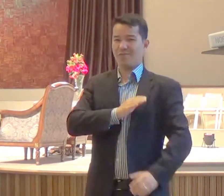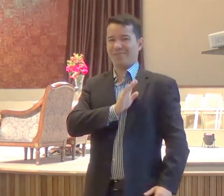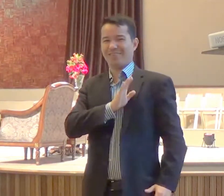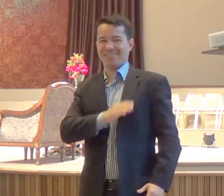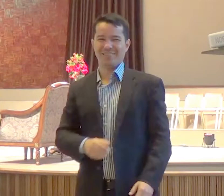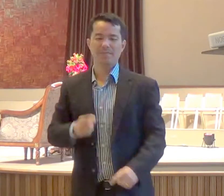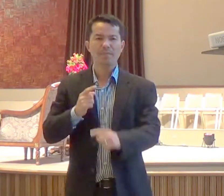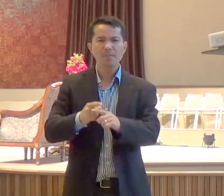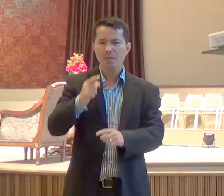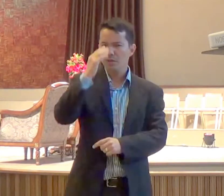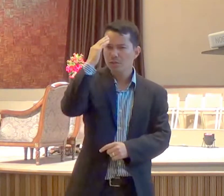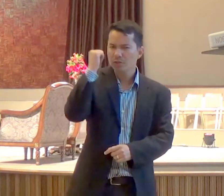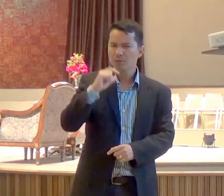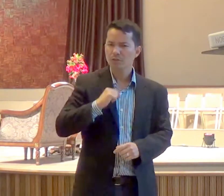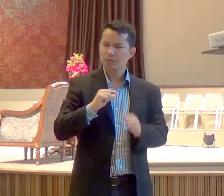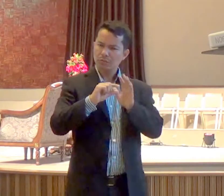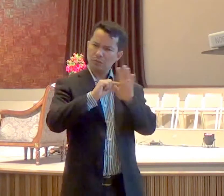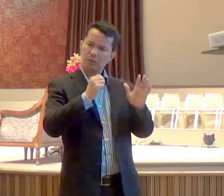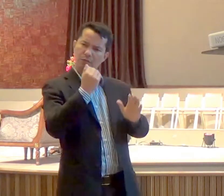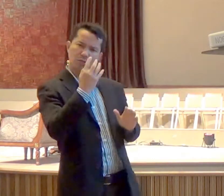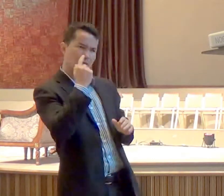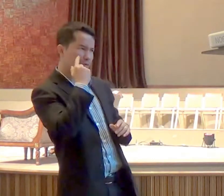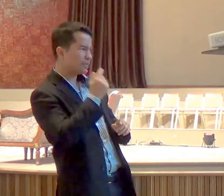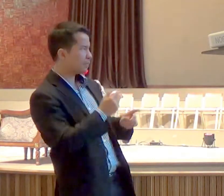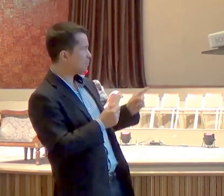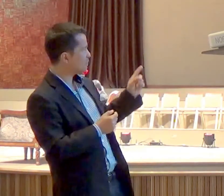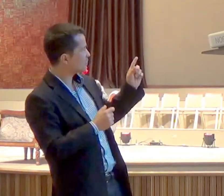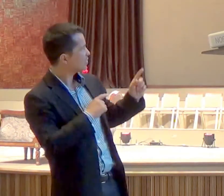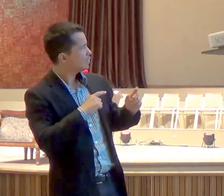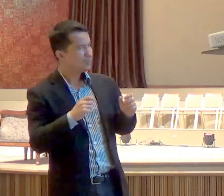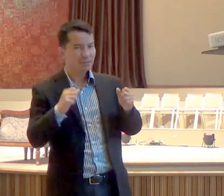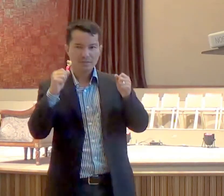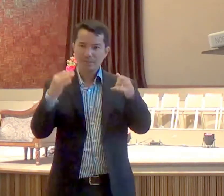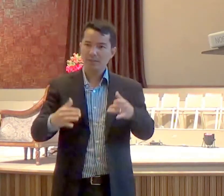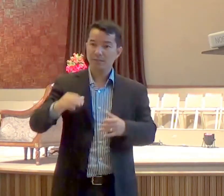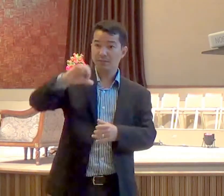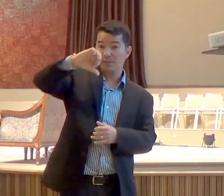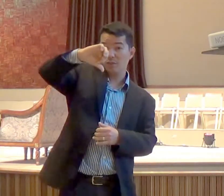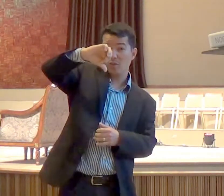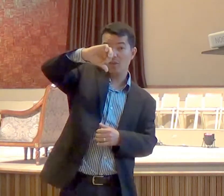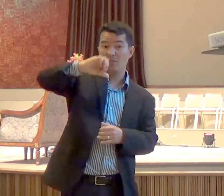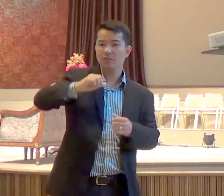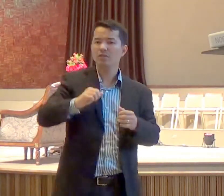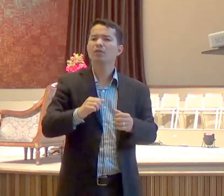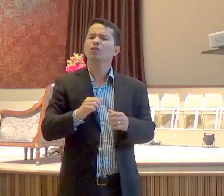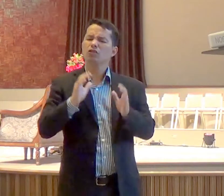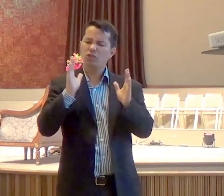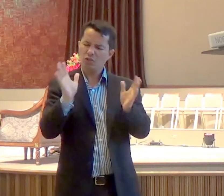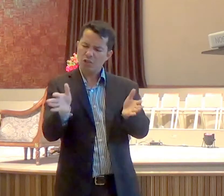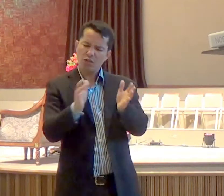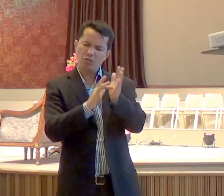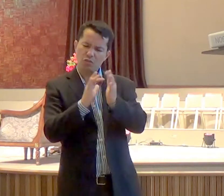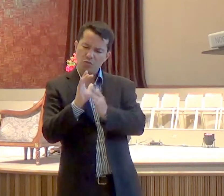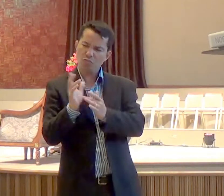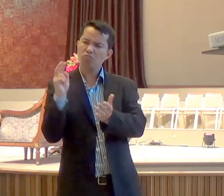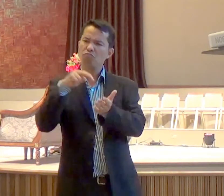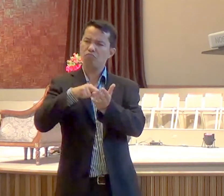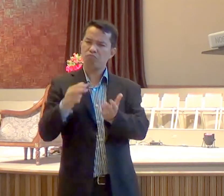havendo ele ressuscitado, é o texto falando ali, o período em que Jesus ressuscitou, no primeiro dia da semana apareceu a primeira